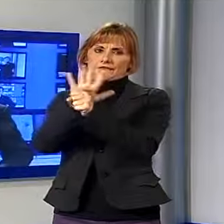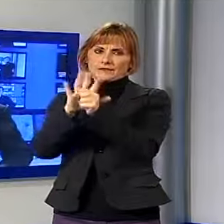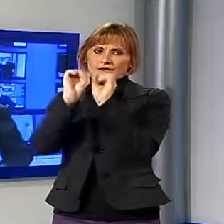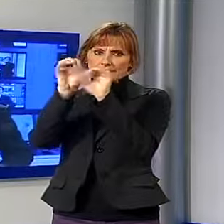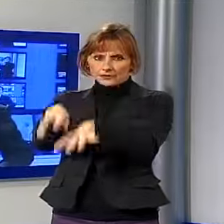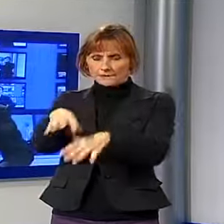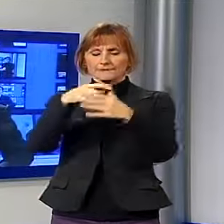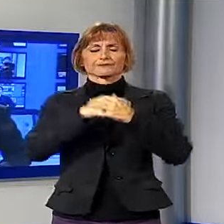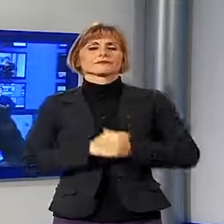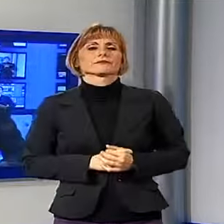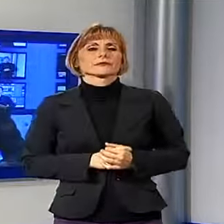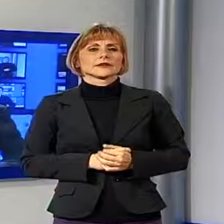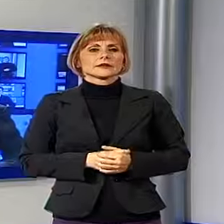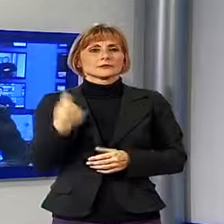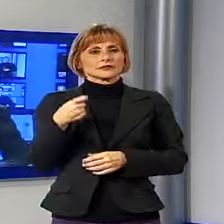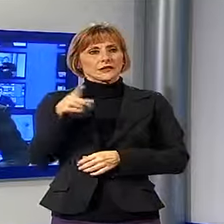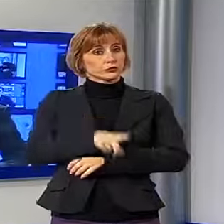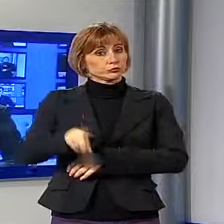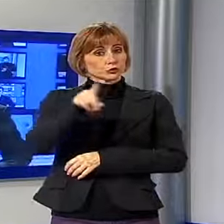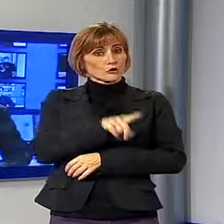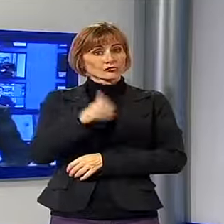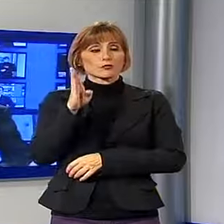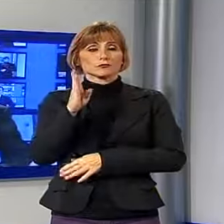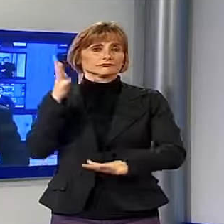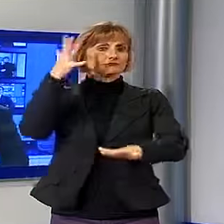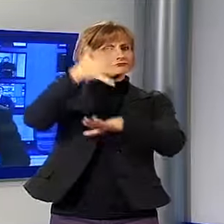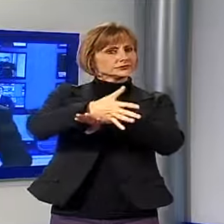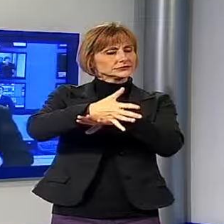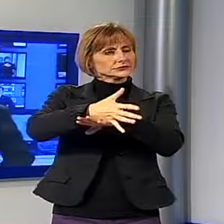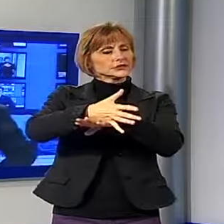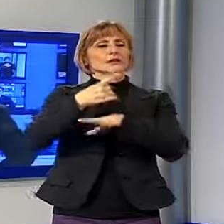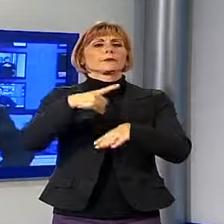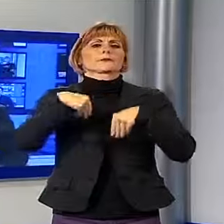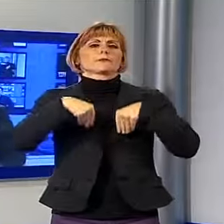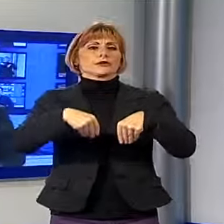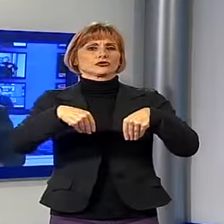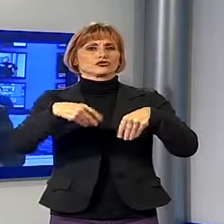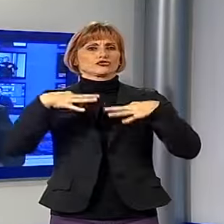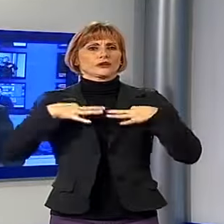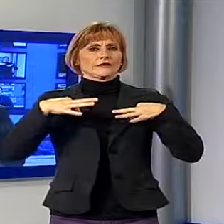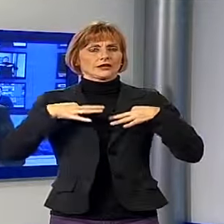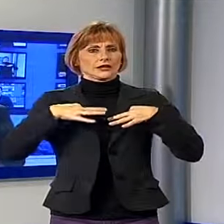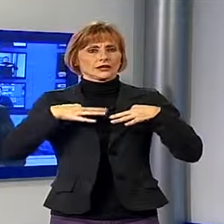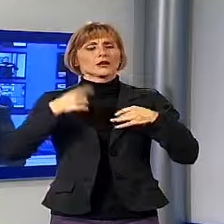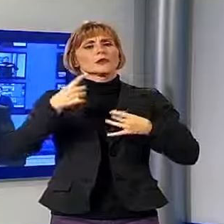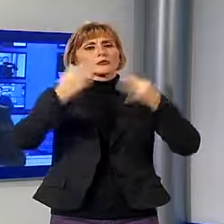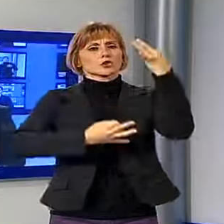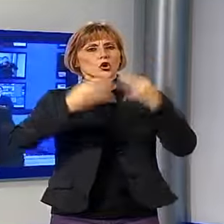il presidente della provincia Stefano Baccelli interviene sulla costituzione di parte civile dello Stato al processo di viareggio con una